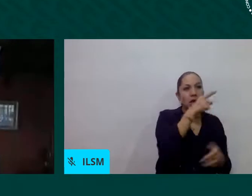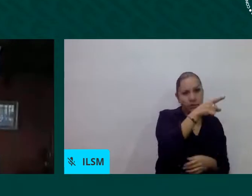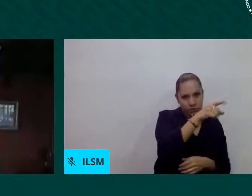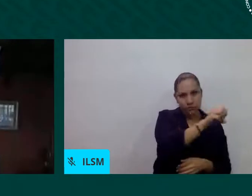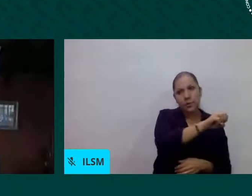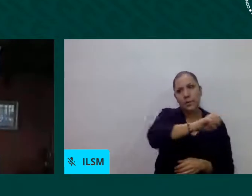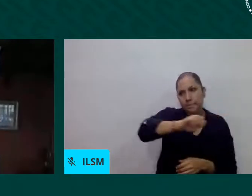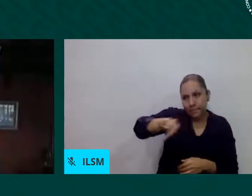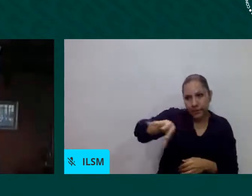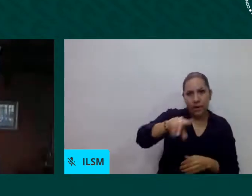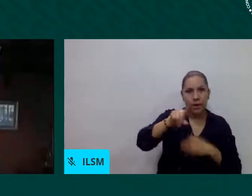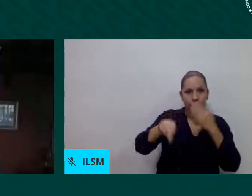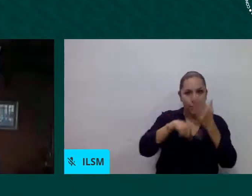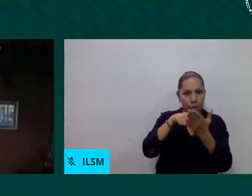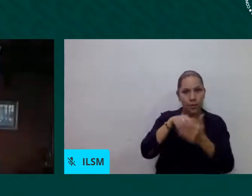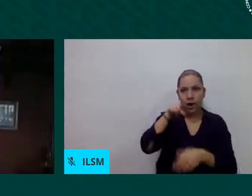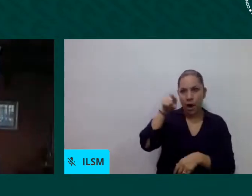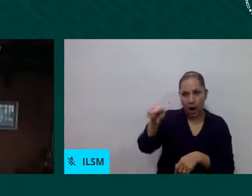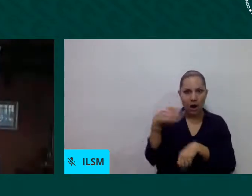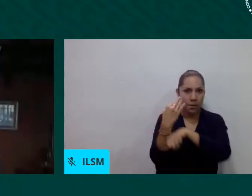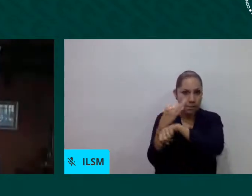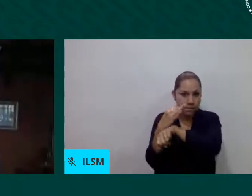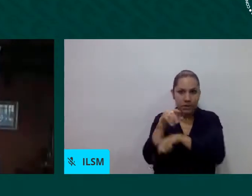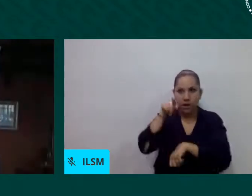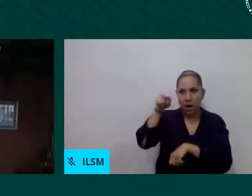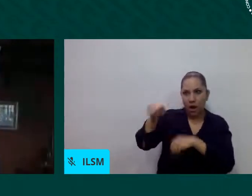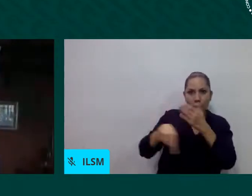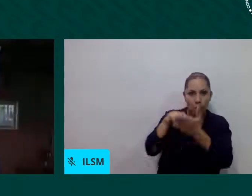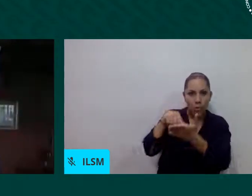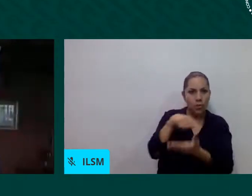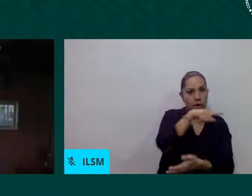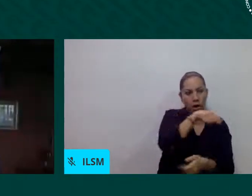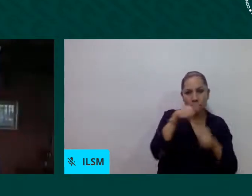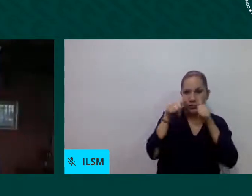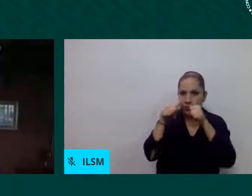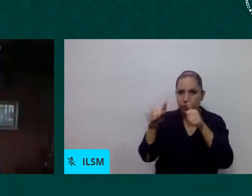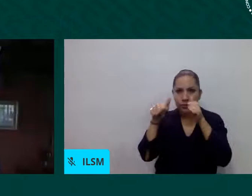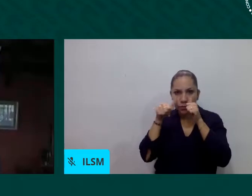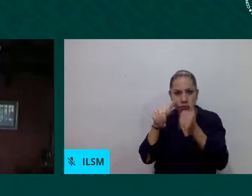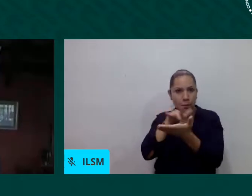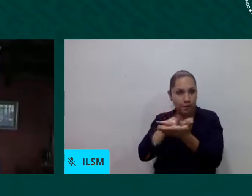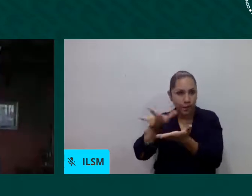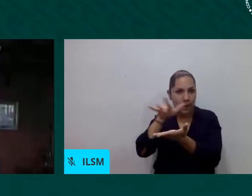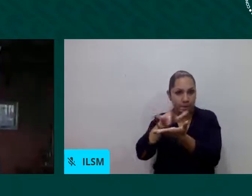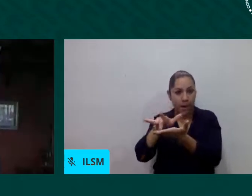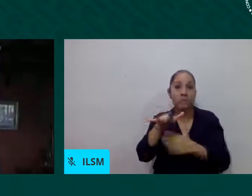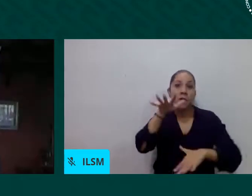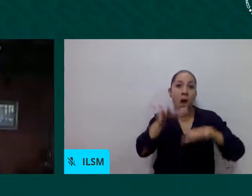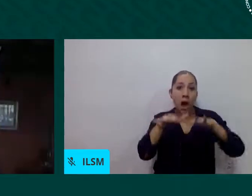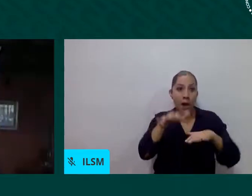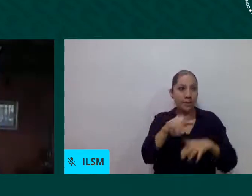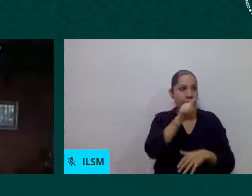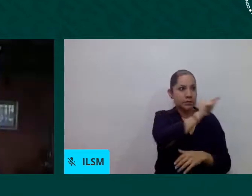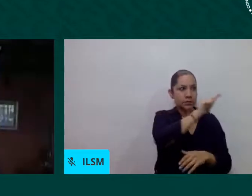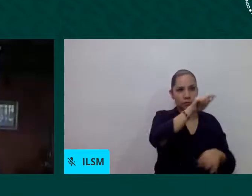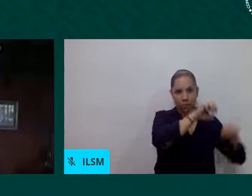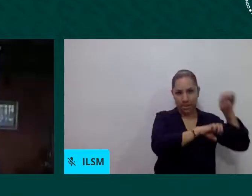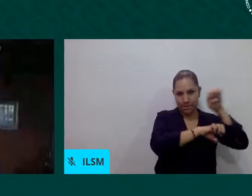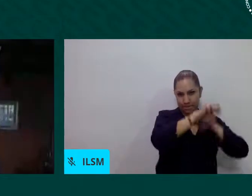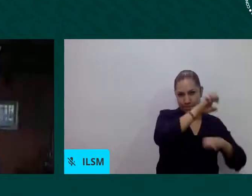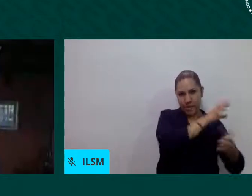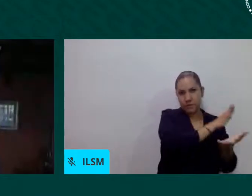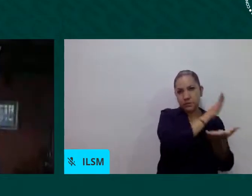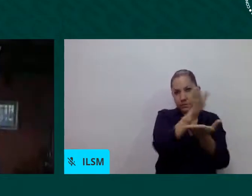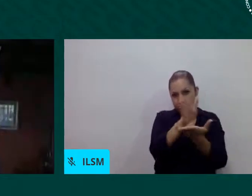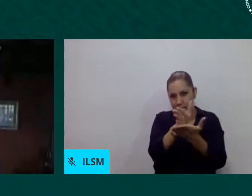que concurre un día un X cantidad y al día siguiente otra cantidad cosa de que todos